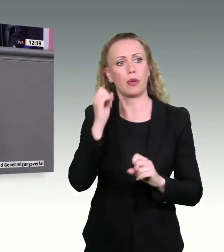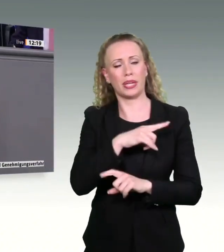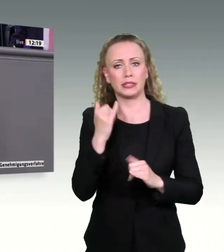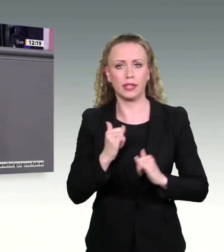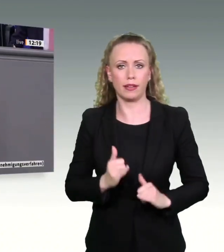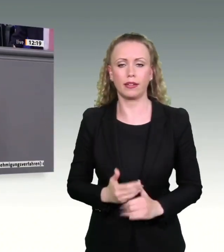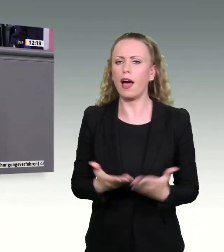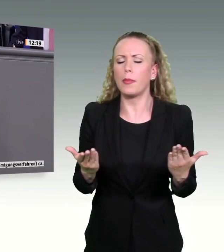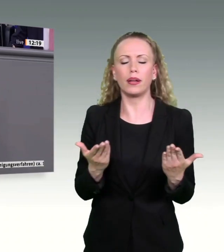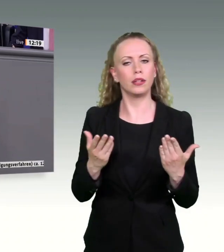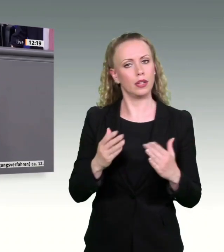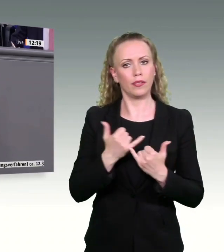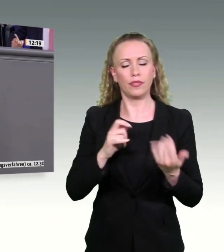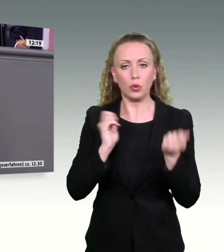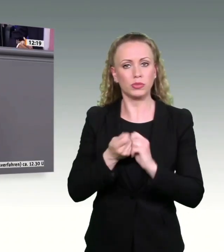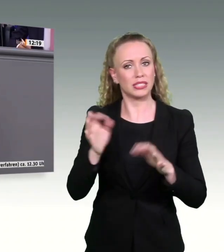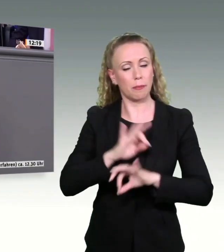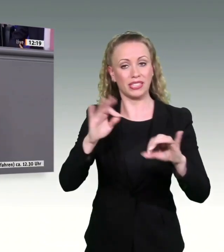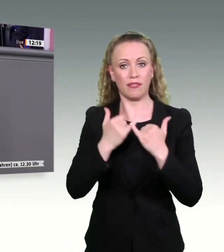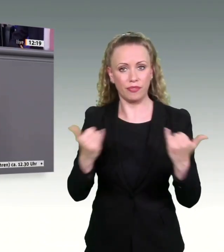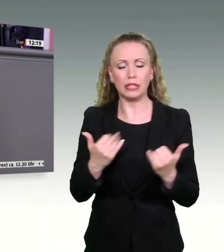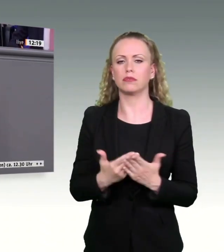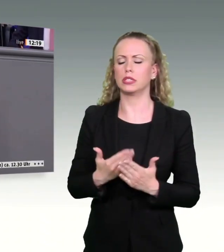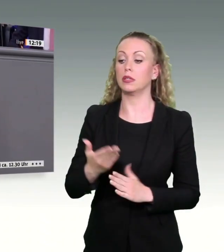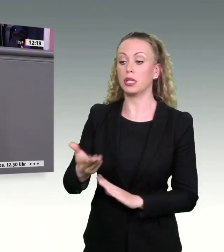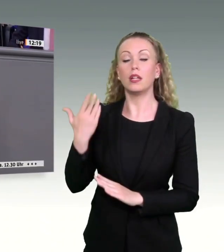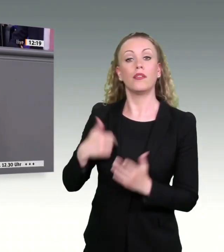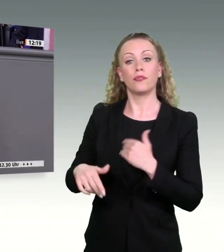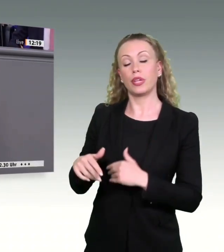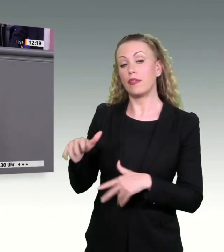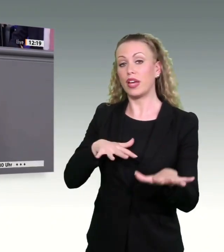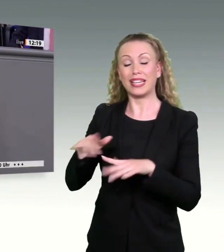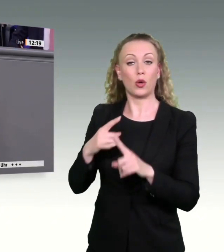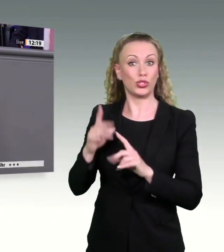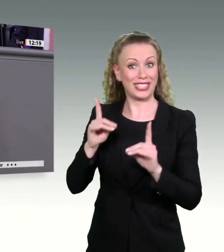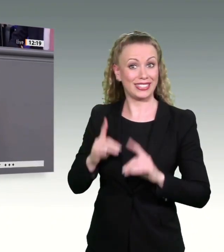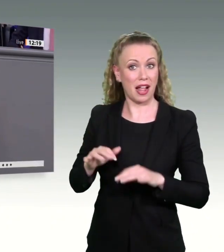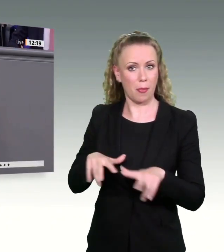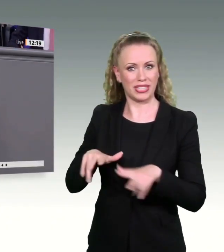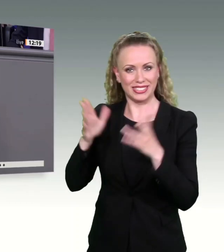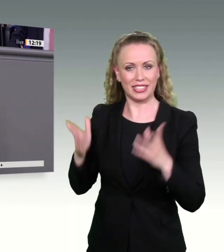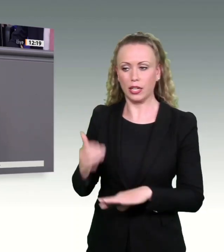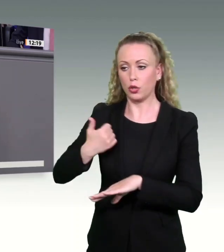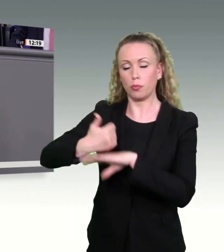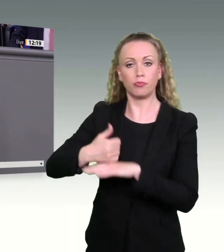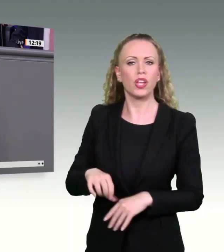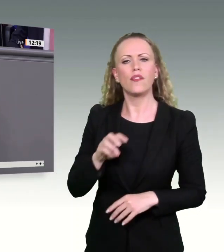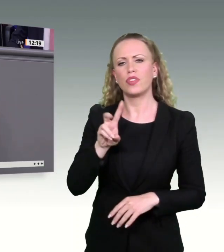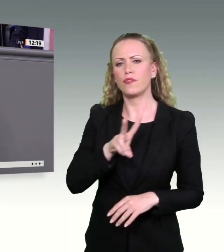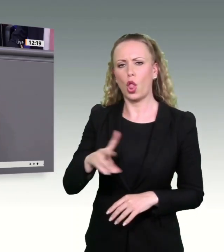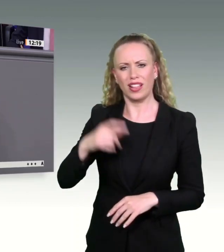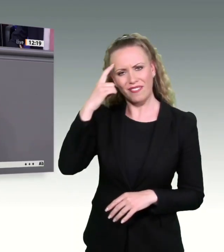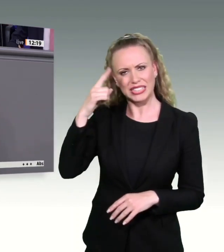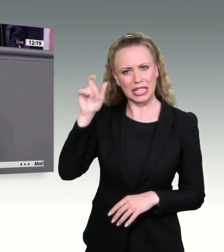vorgefunden haben, gerade auch in dem Haus von Volker Wissing, dem Verkehrs und Digitalministerium, der ist erschreckend. Es ist